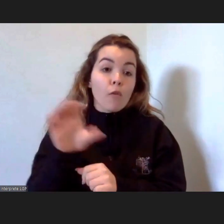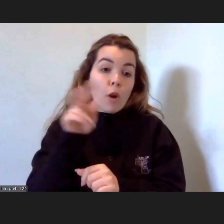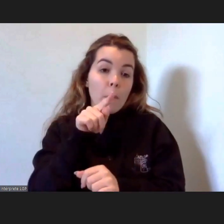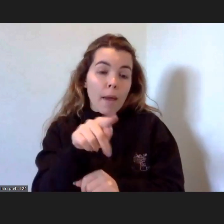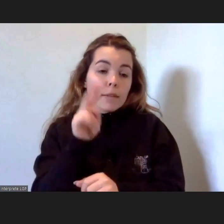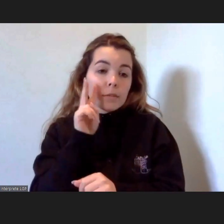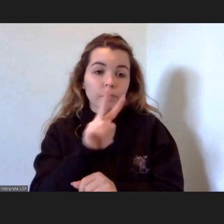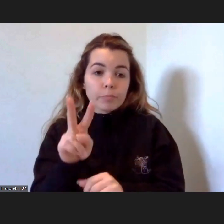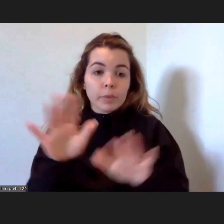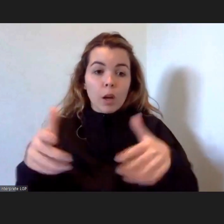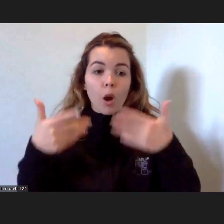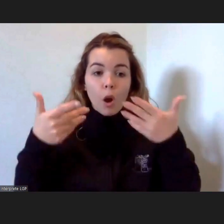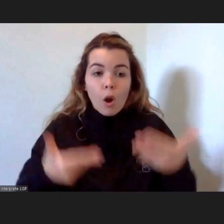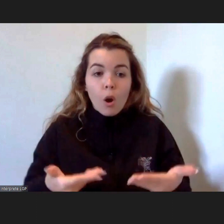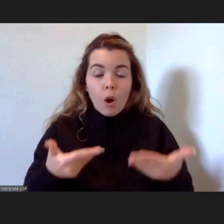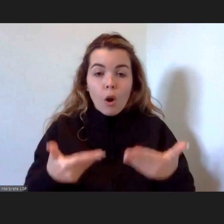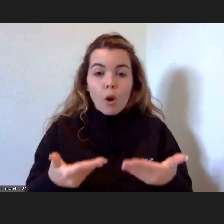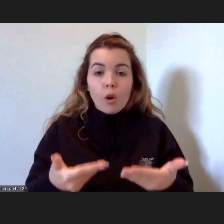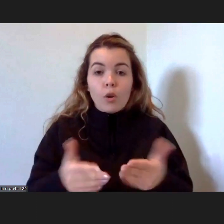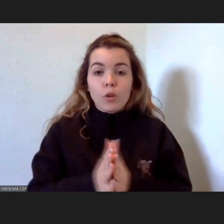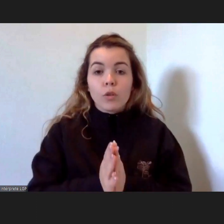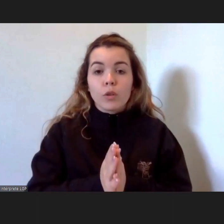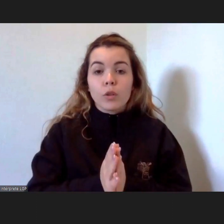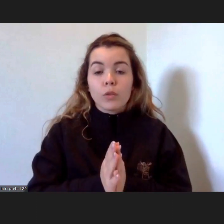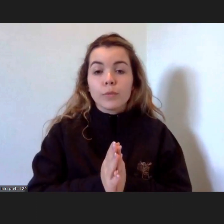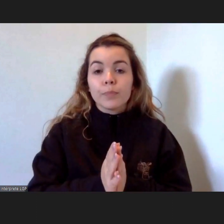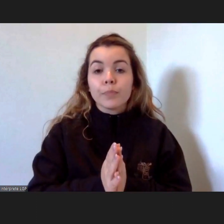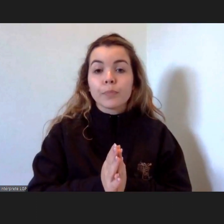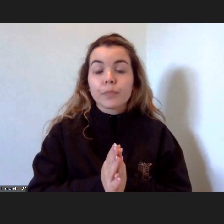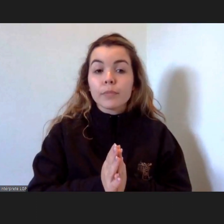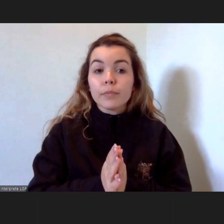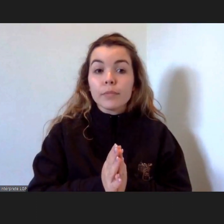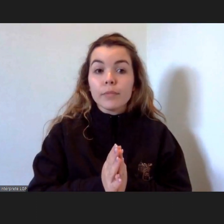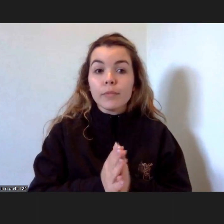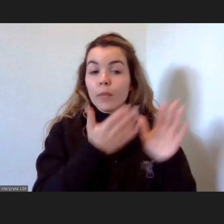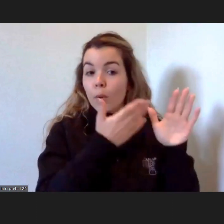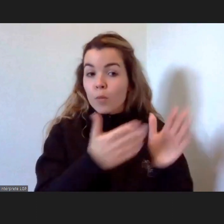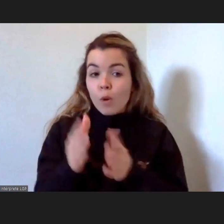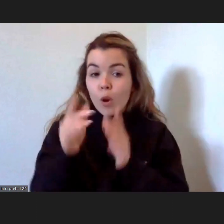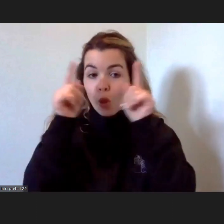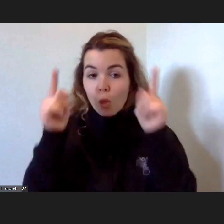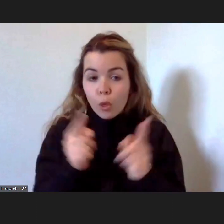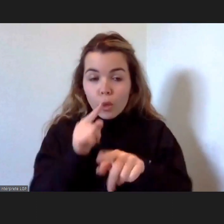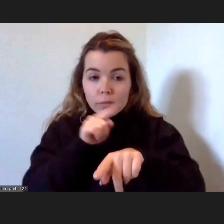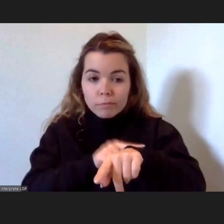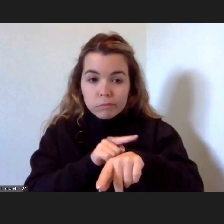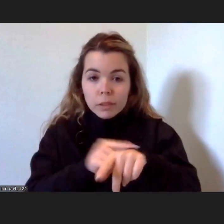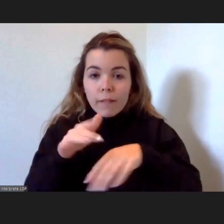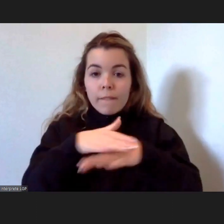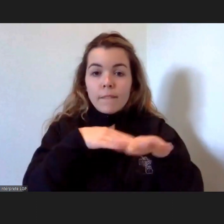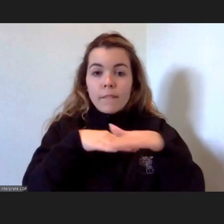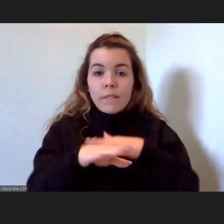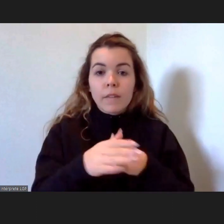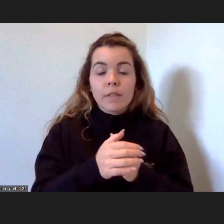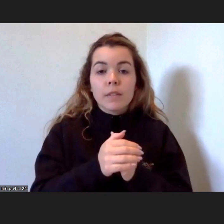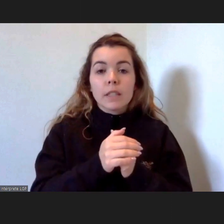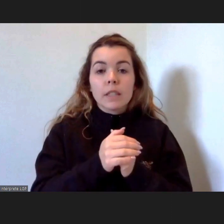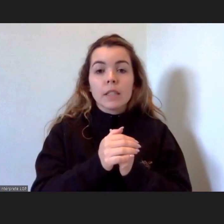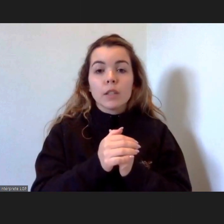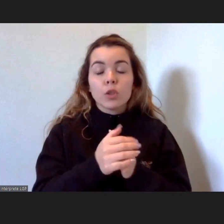abriria agora aqui uma ronda muito curta apenas para fazer digamos um cross check entre as nossas convidadas